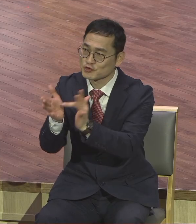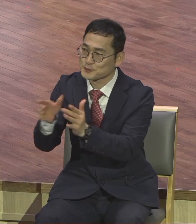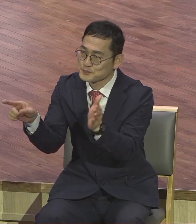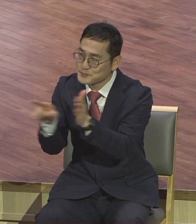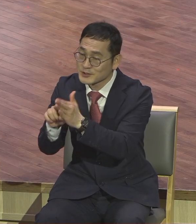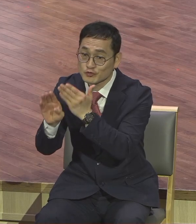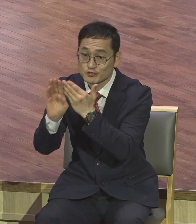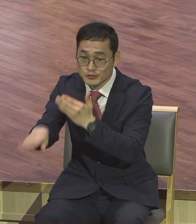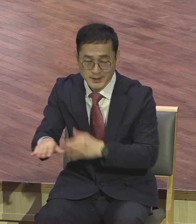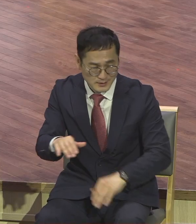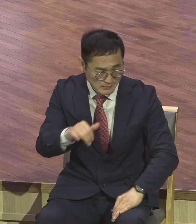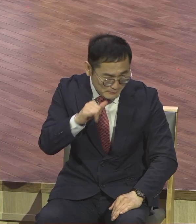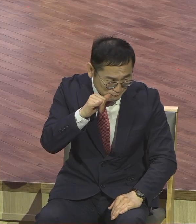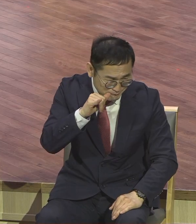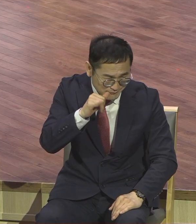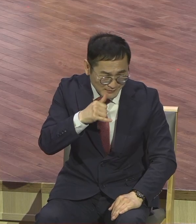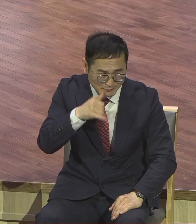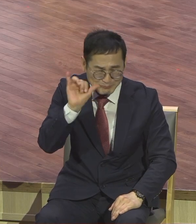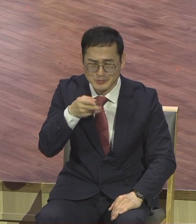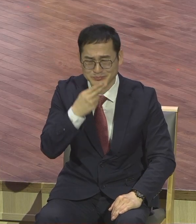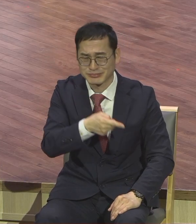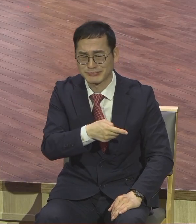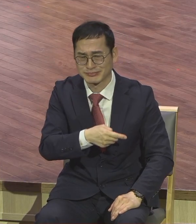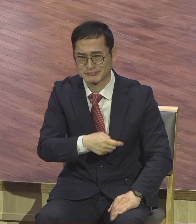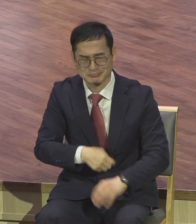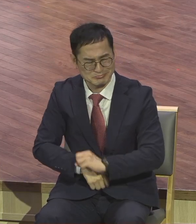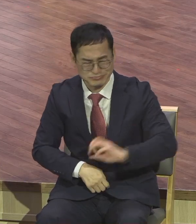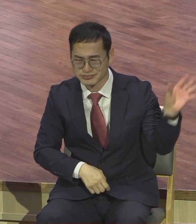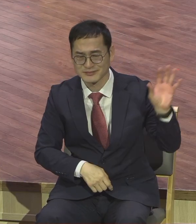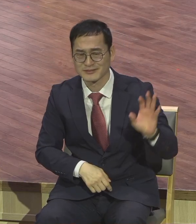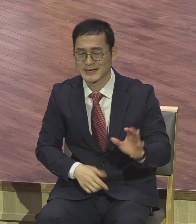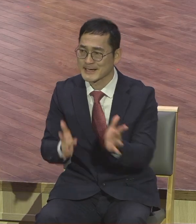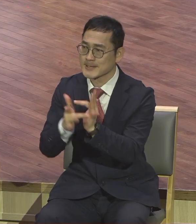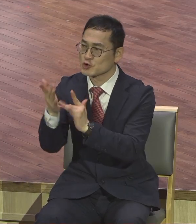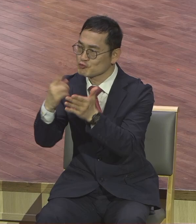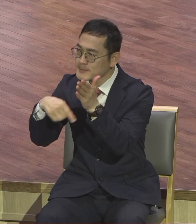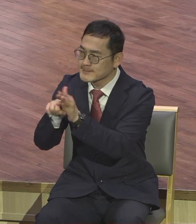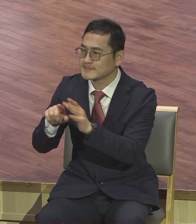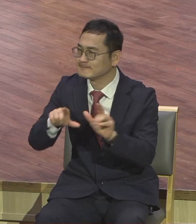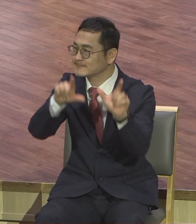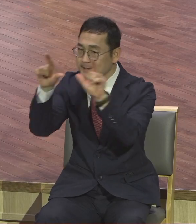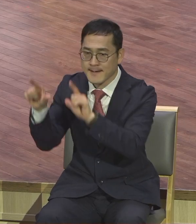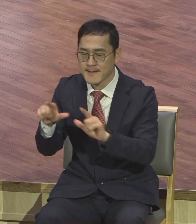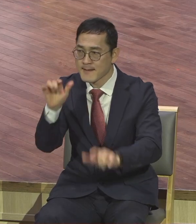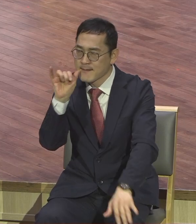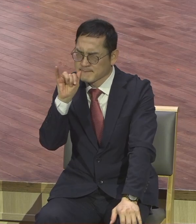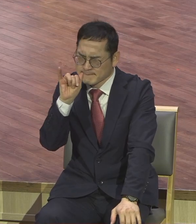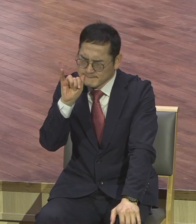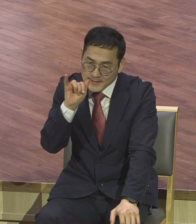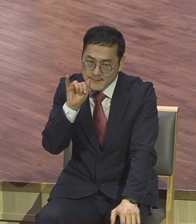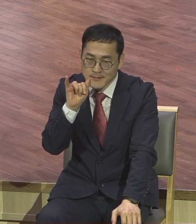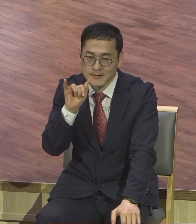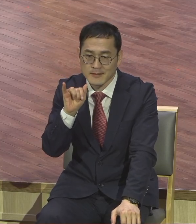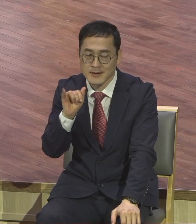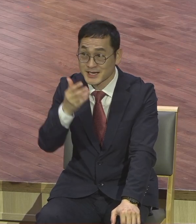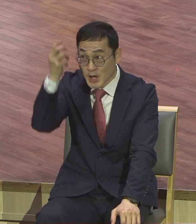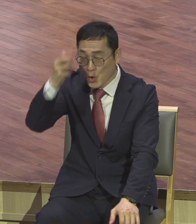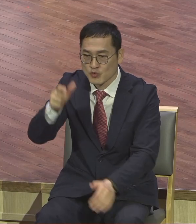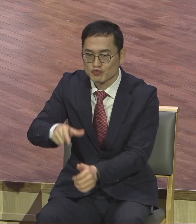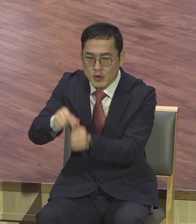나니 다 싱거워 다 웃어고 이제는 예수를 위해서 사는 게 교회를 위해서 사는 게 영원구원 위해서 사는 게 그것이 행복하고